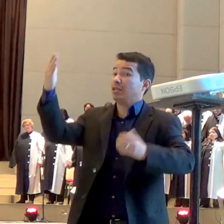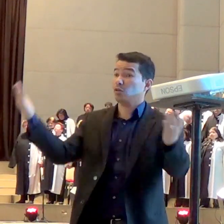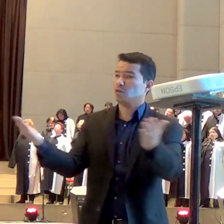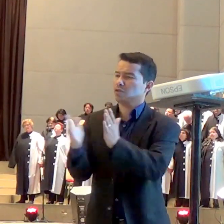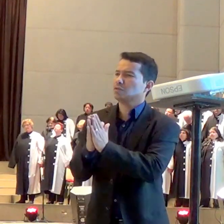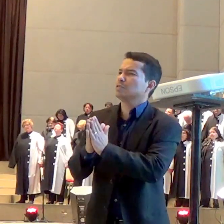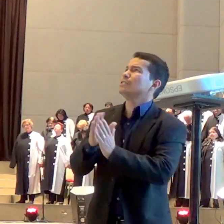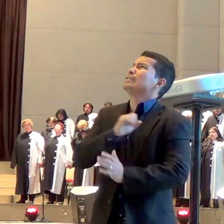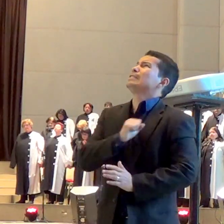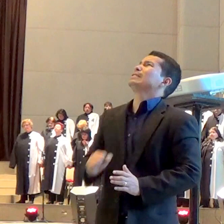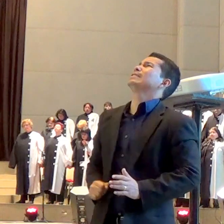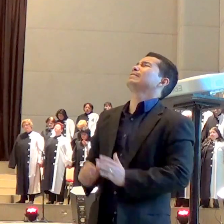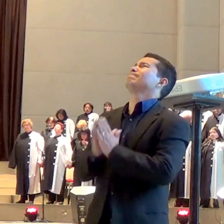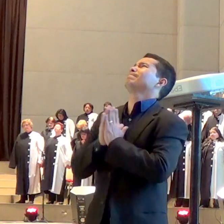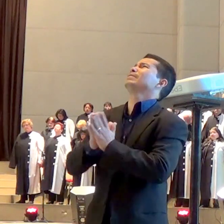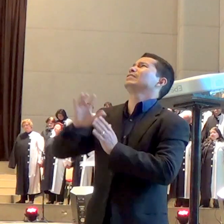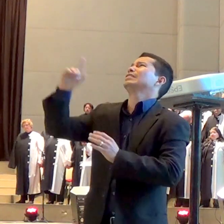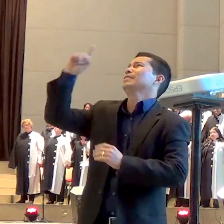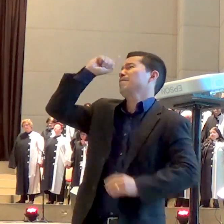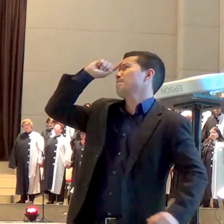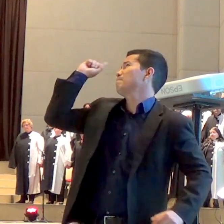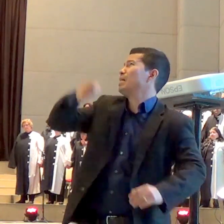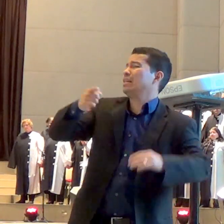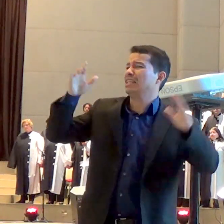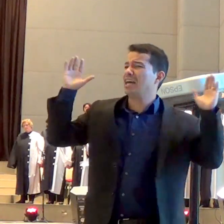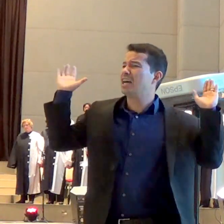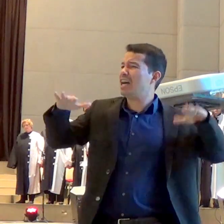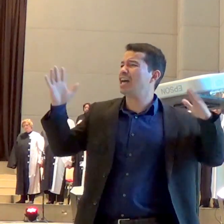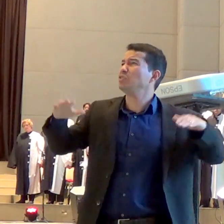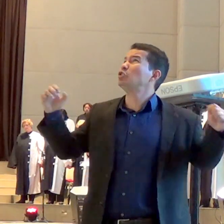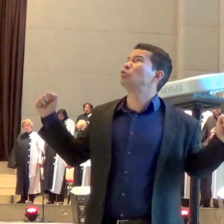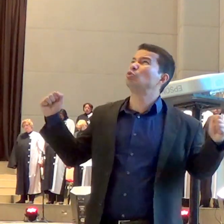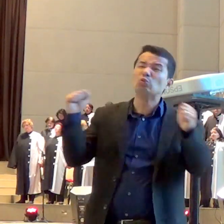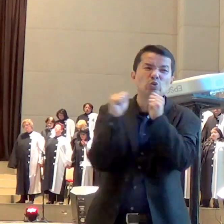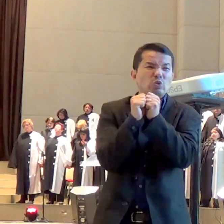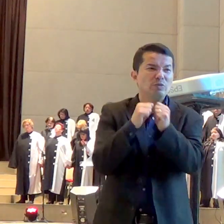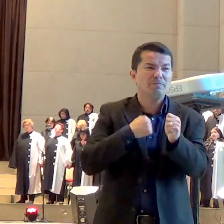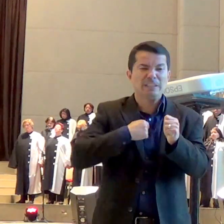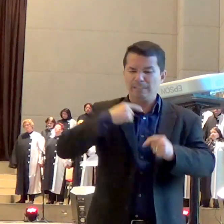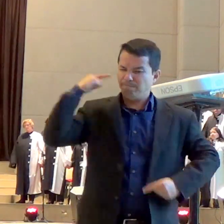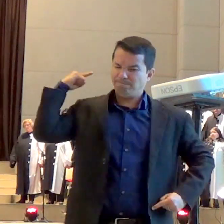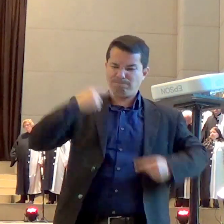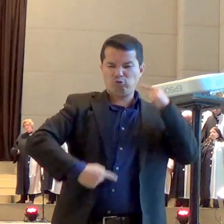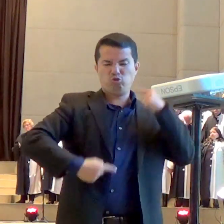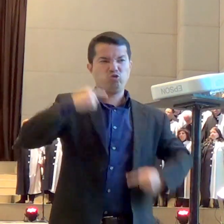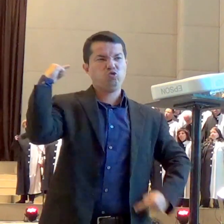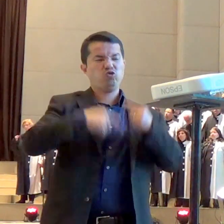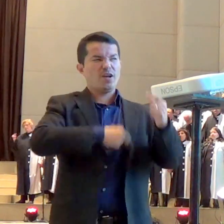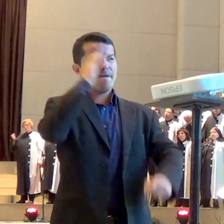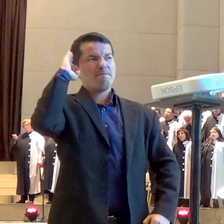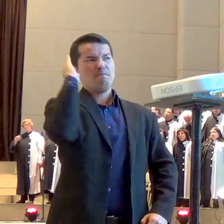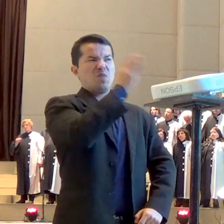nessa batalha comigo manda Senhor os teus anjos poderosos fortes